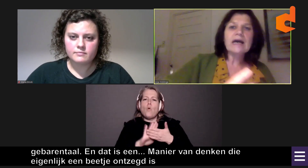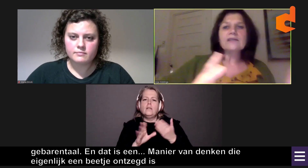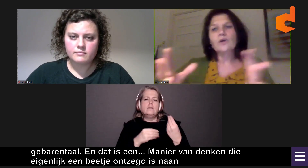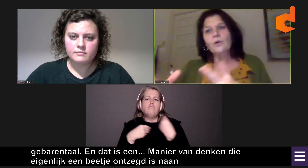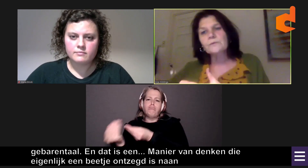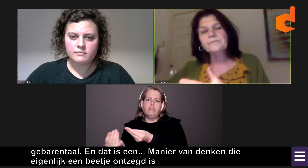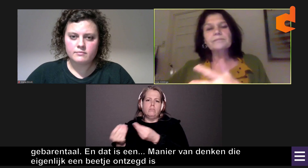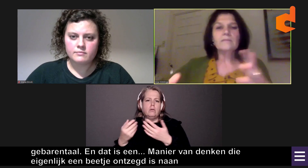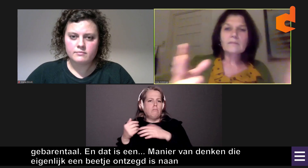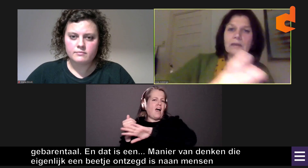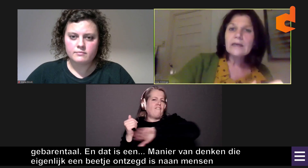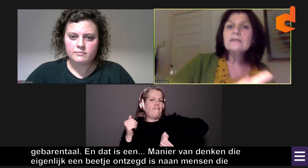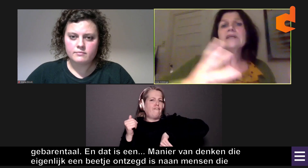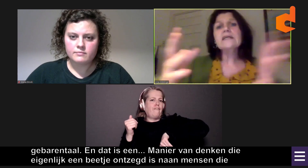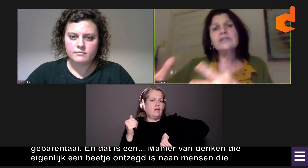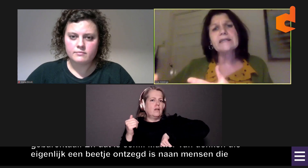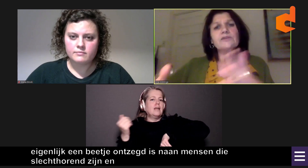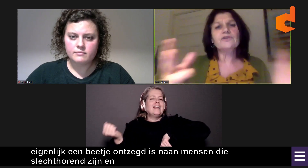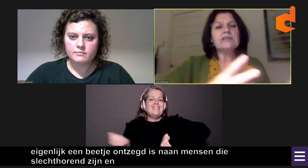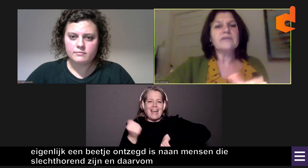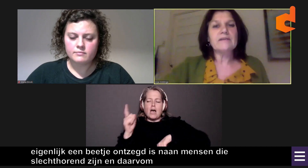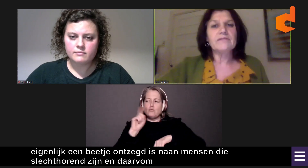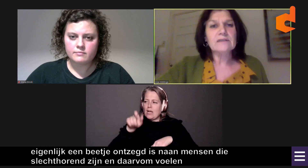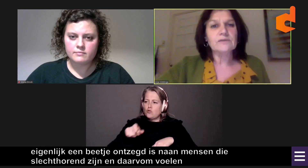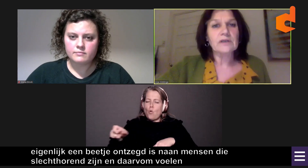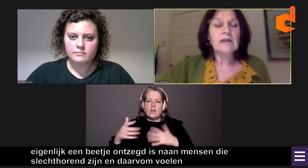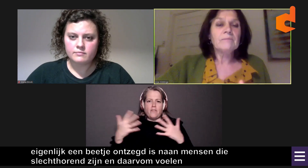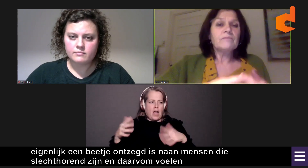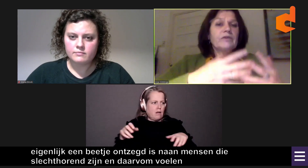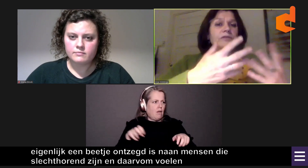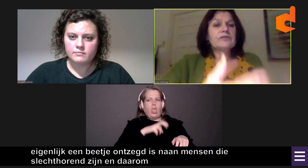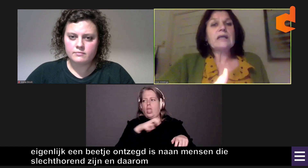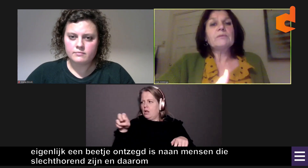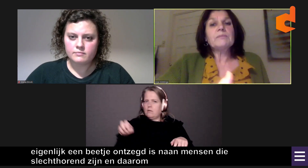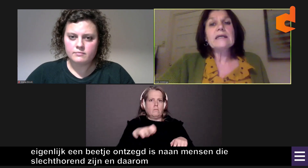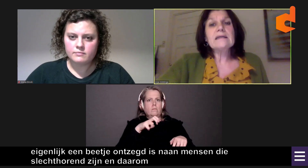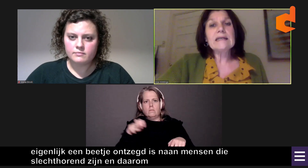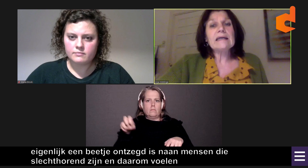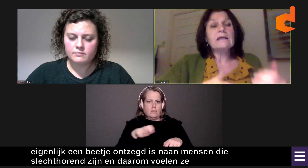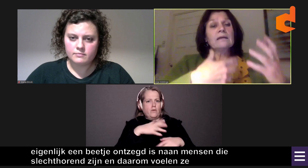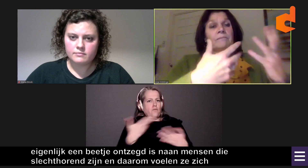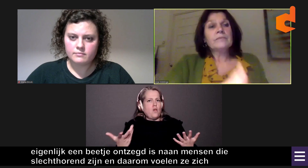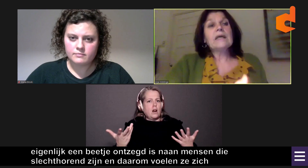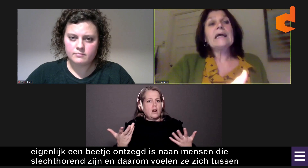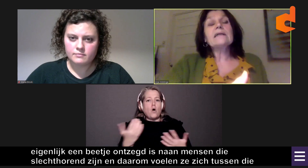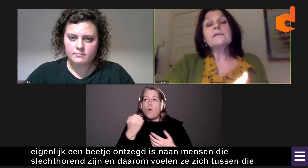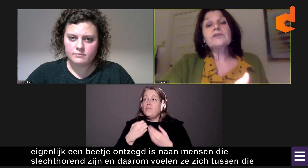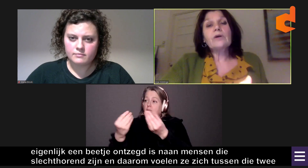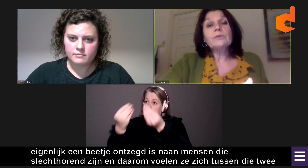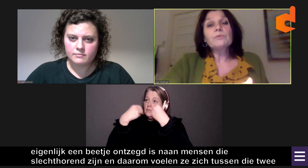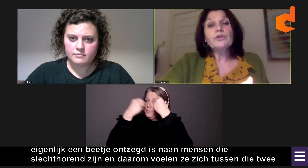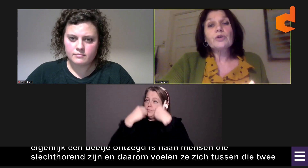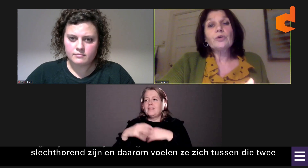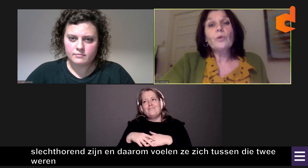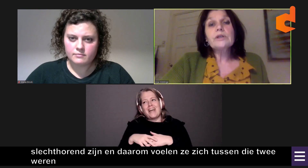ze zich vaak zo heen en weer geslingerd tussen die twee werelden. Want ze hebben meegekregen, eigenlijk